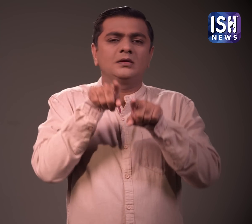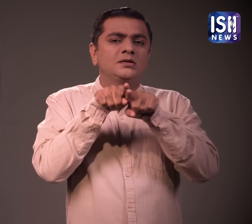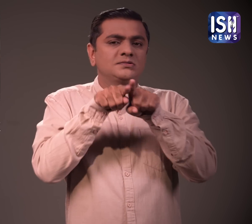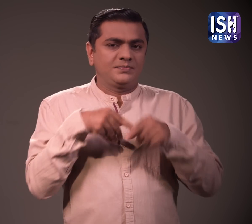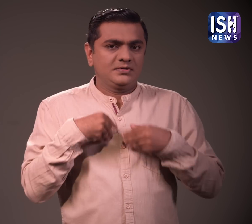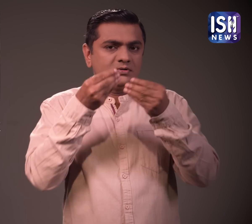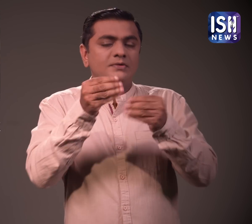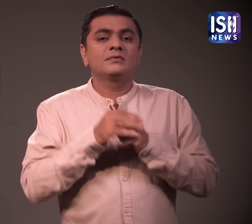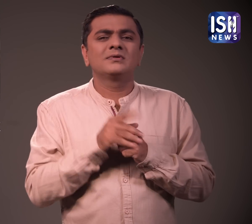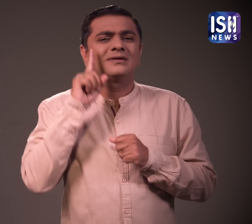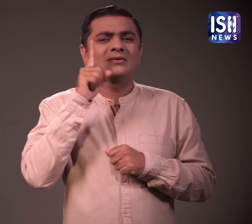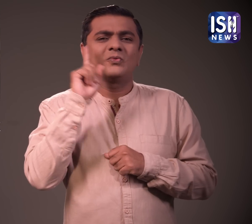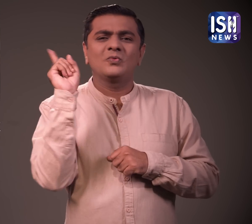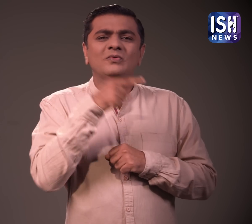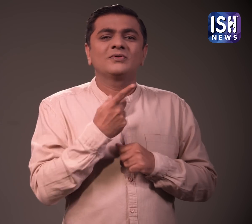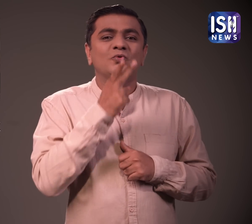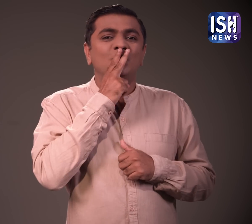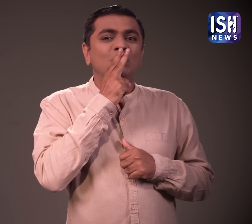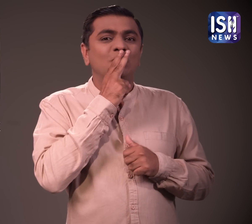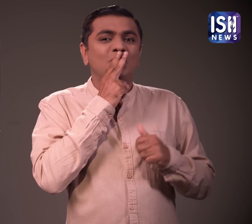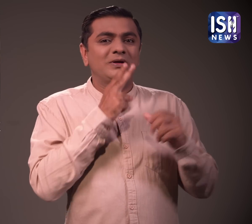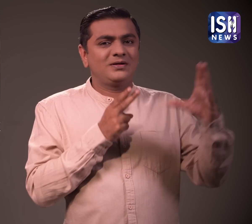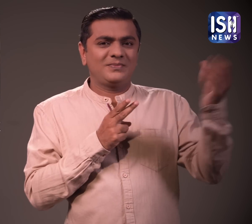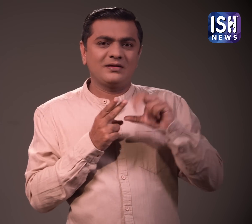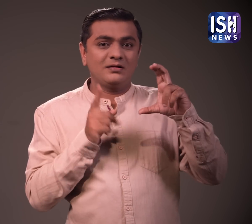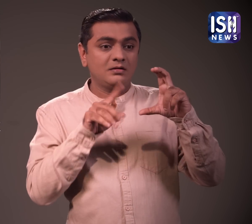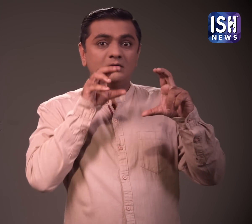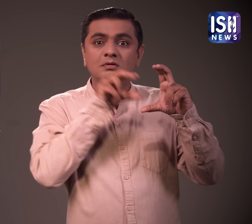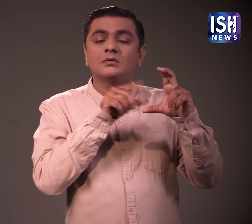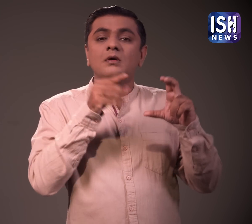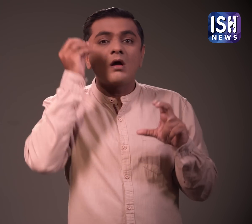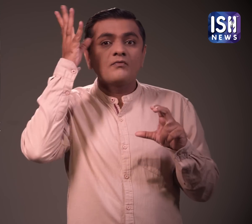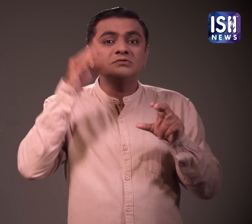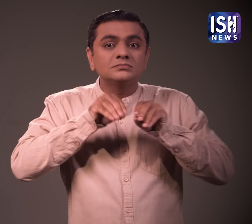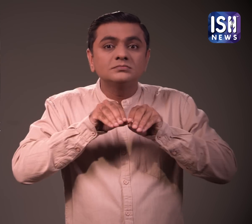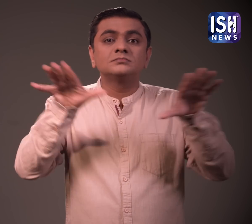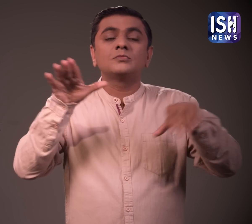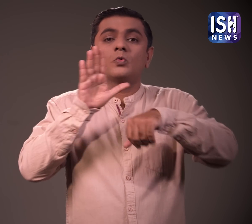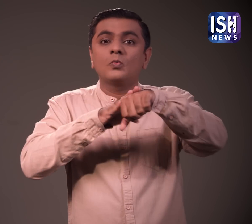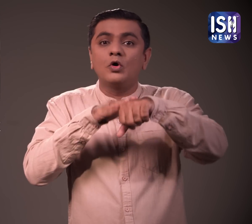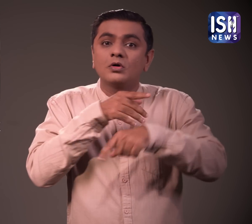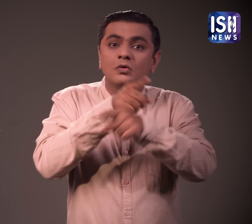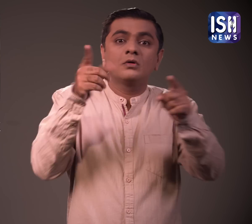उदाहरन के लिए सिगरेट के पैकेट पर चेतावनी होती है कि इससे मूँ का कैंसर आधी हो सकता है